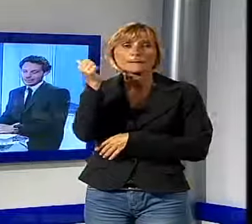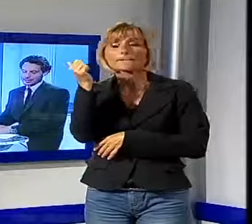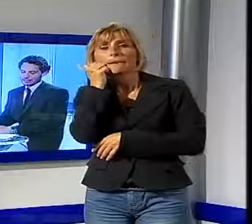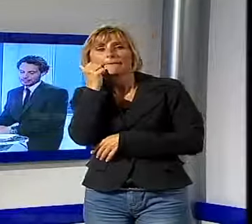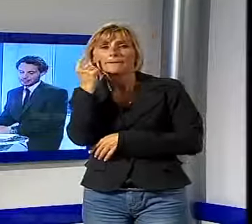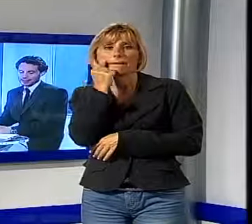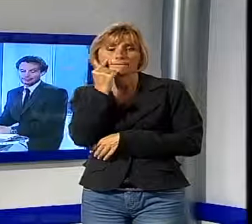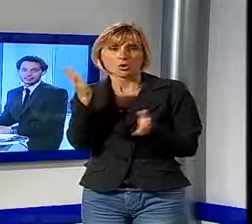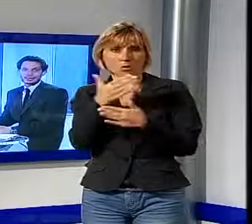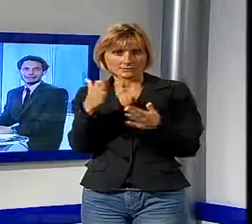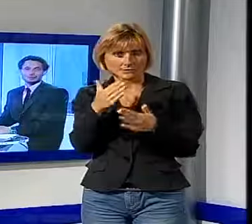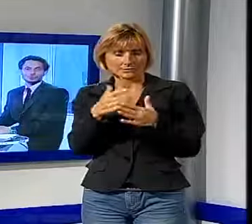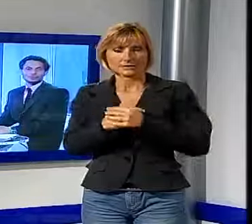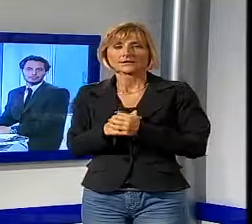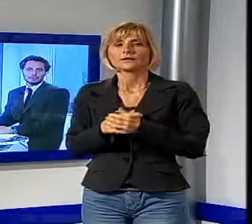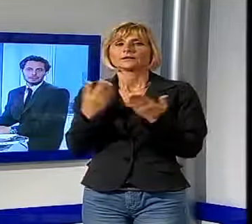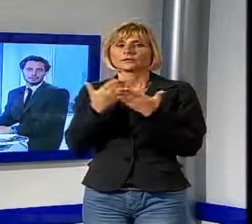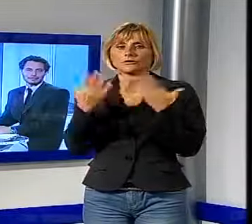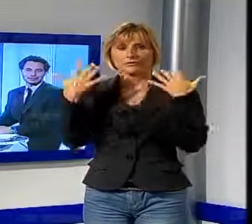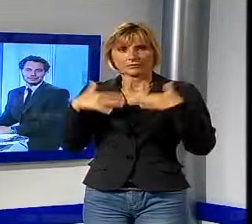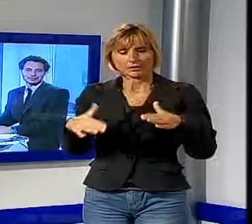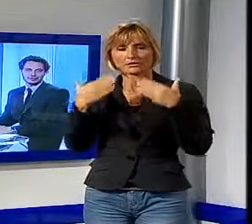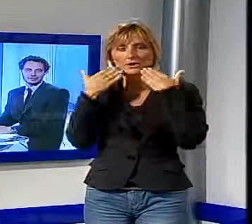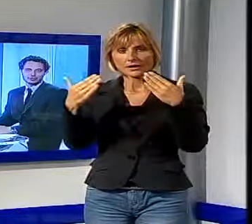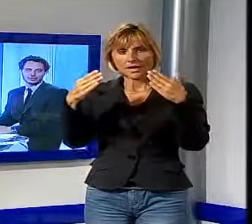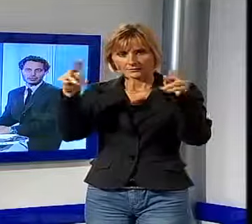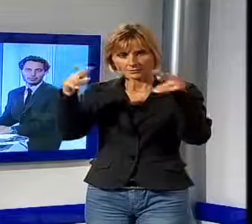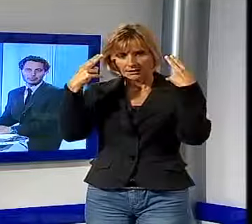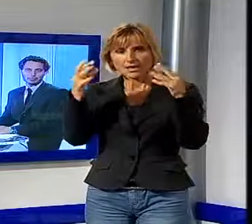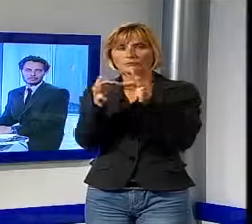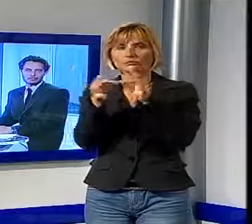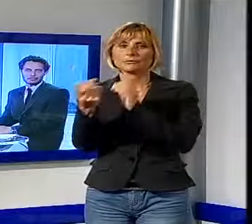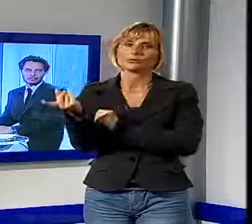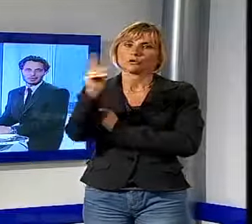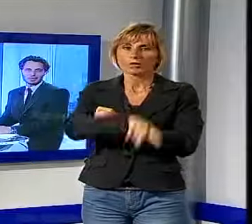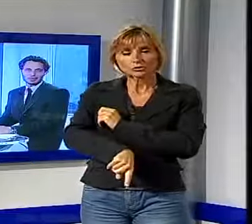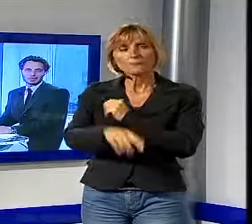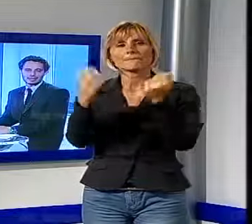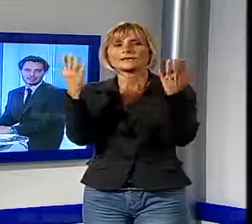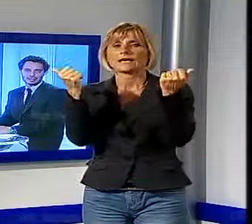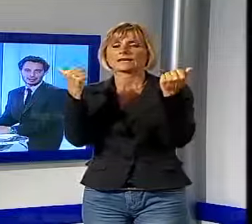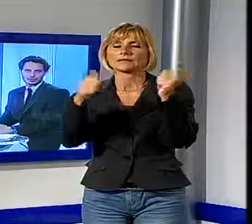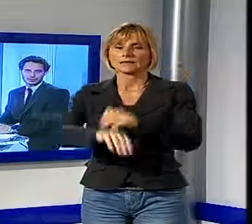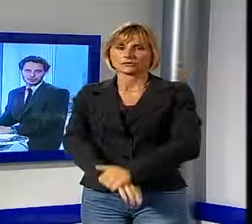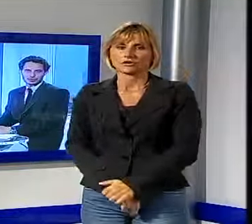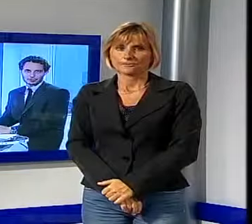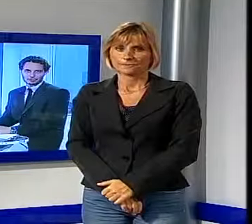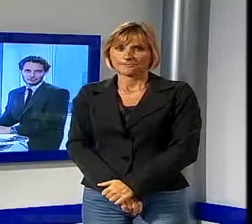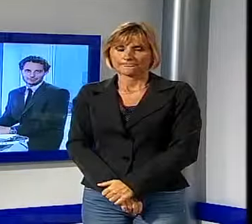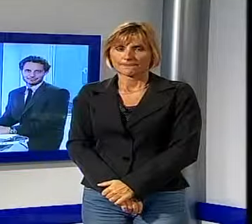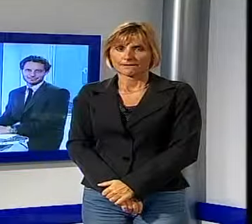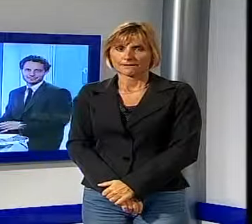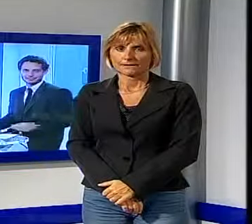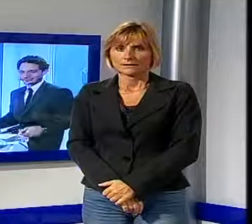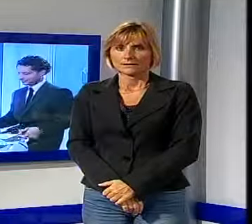e ai papà. È davvero tutto per la prima parte del TG Noi, una breve pausa pubblicitaria e poi la linea alla pagina sportiva.